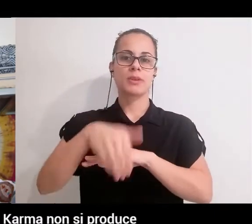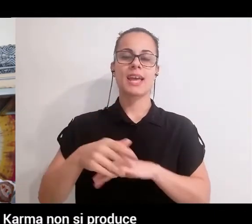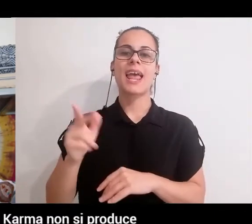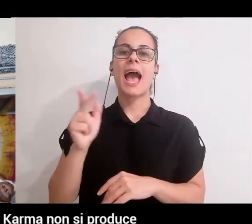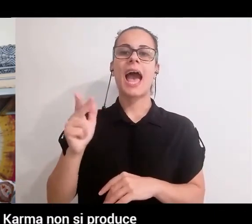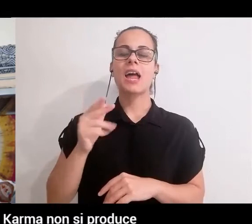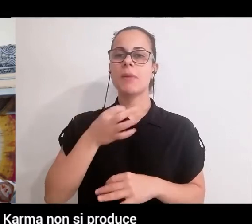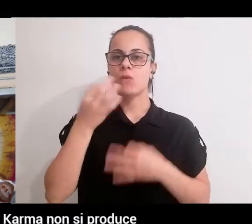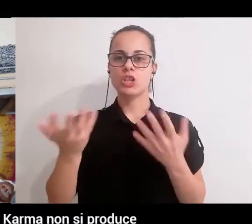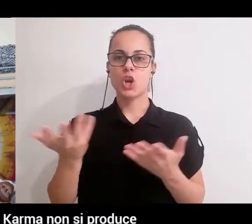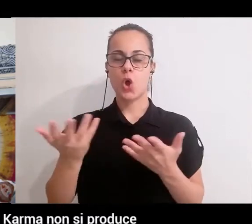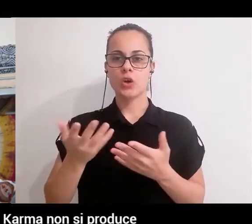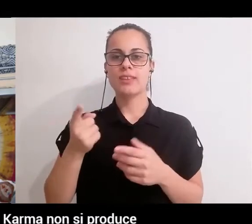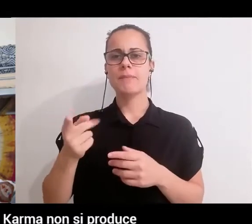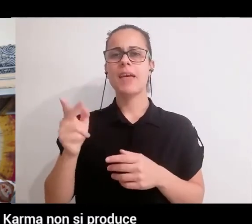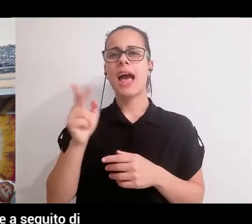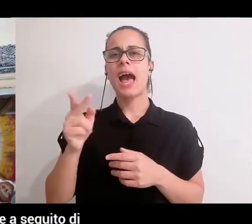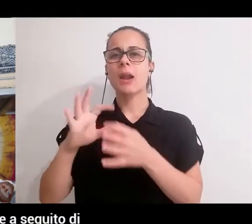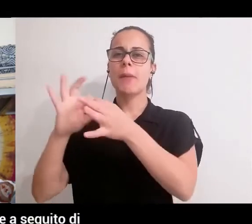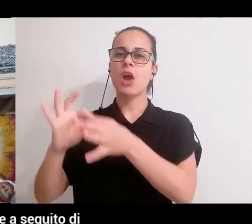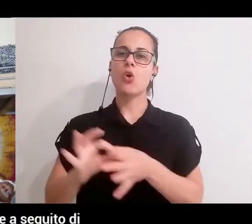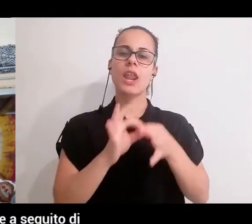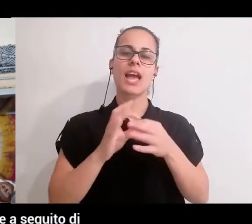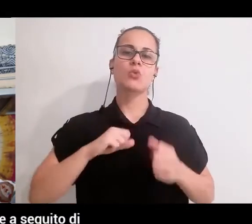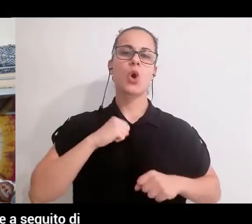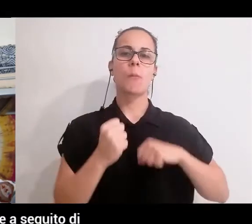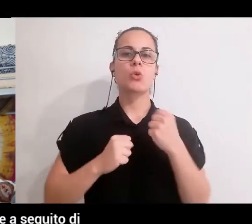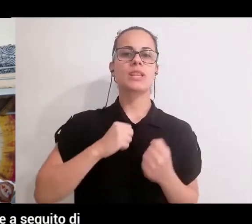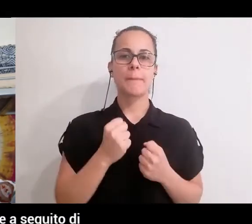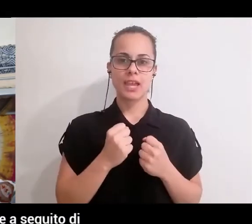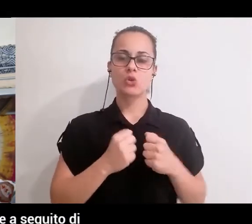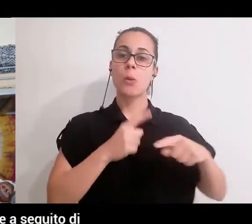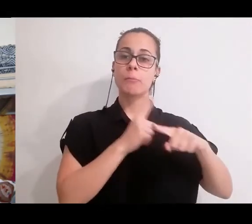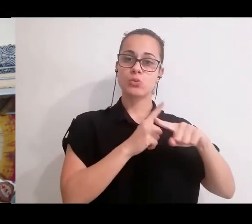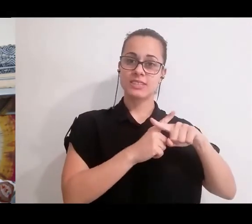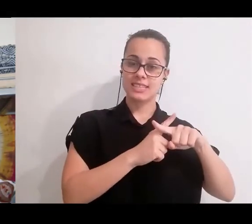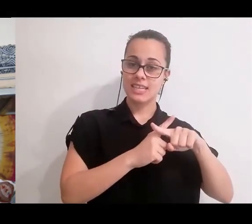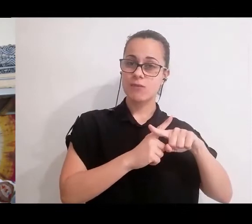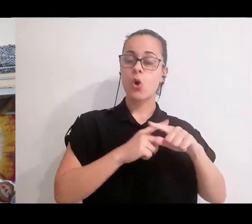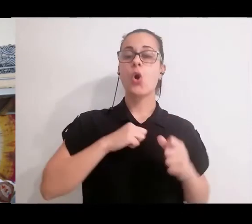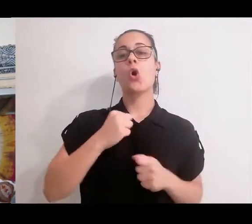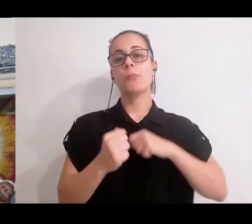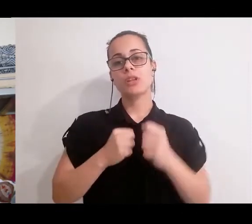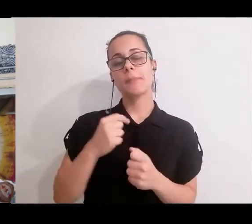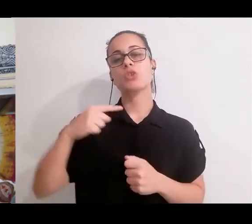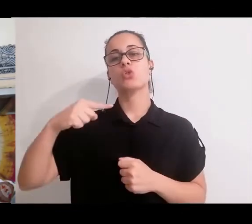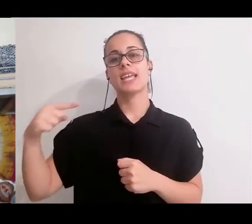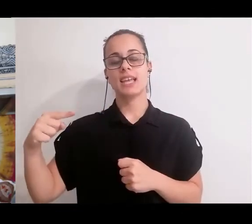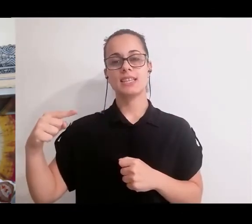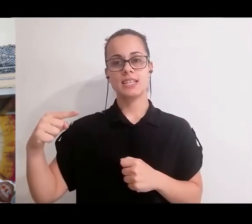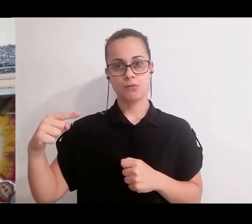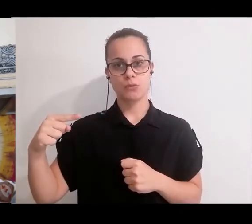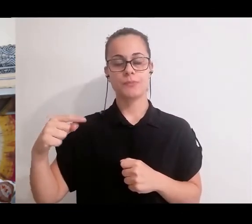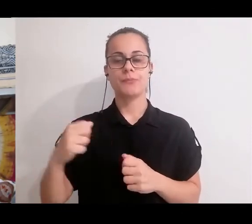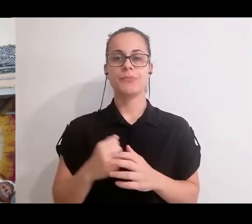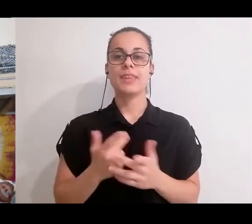delle nostre azioni. Il karma non si produce solo a seguito di azioni positive, ma anche a seguito di posizioni di azioni negative,